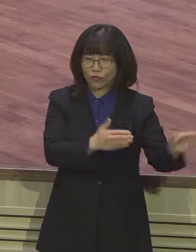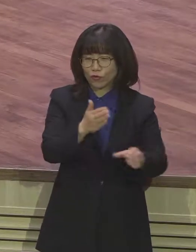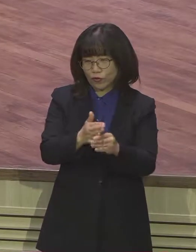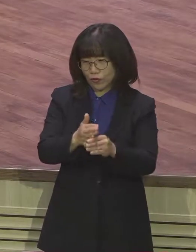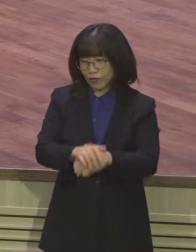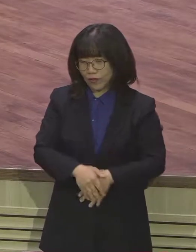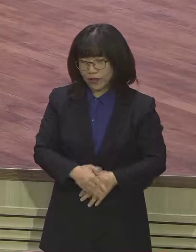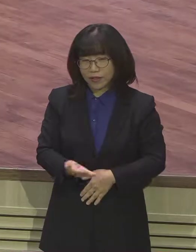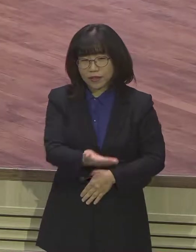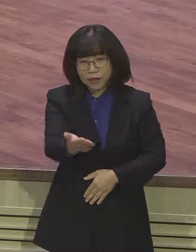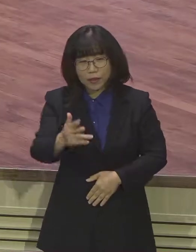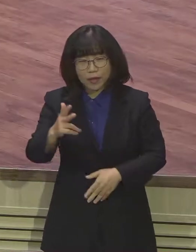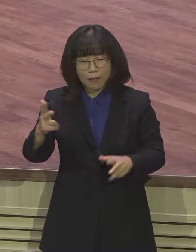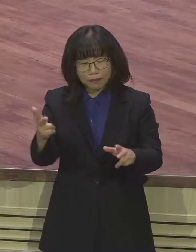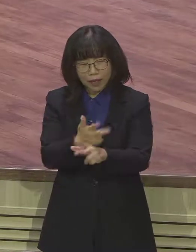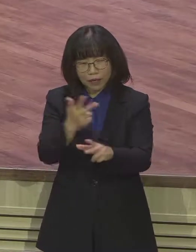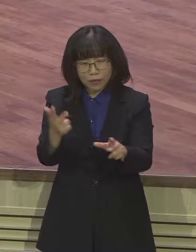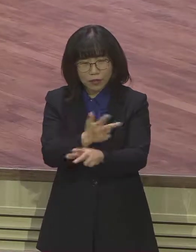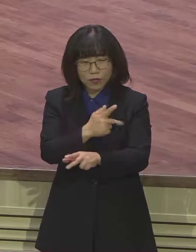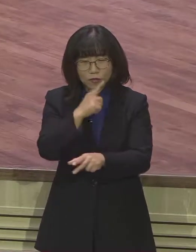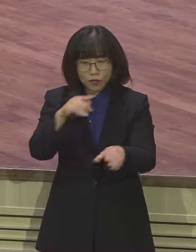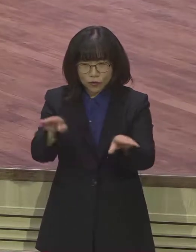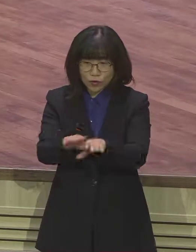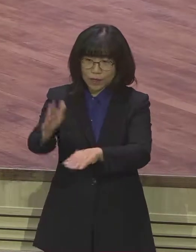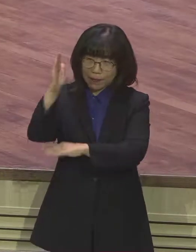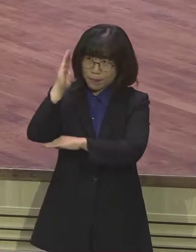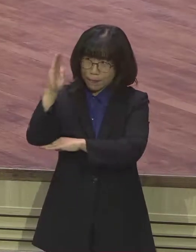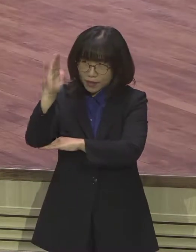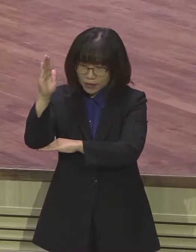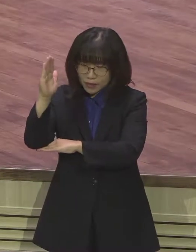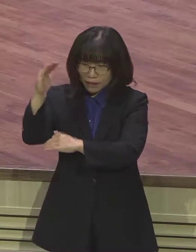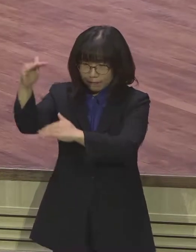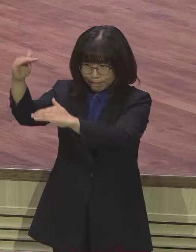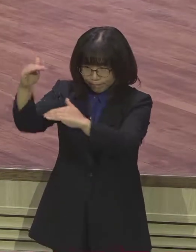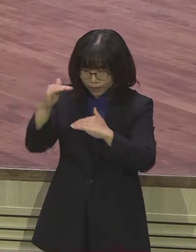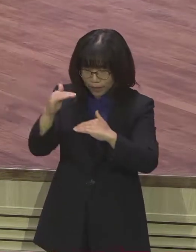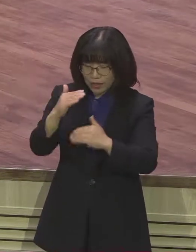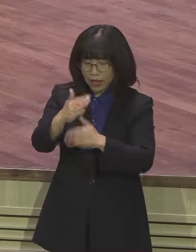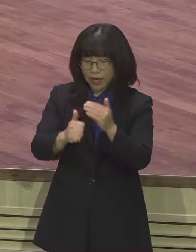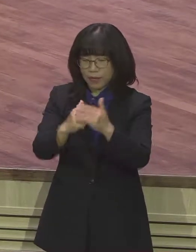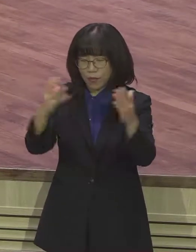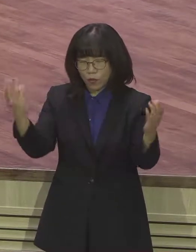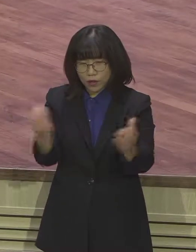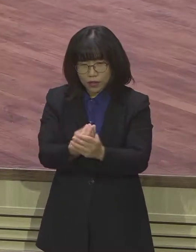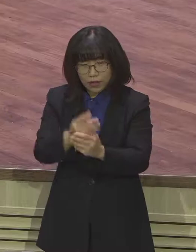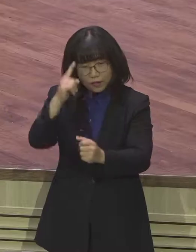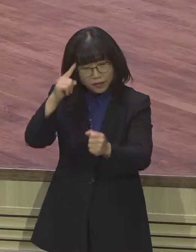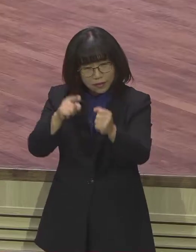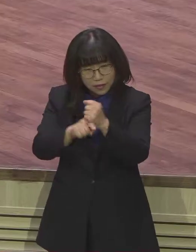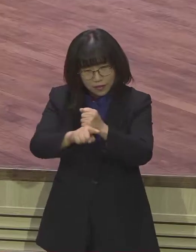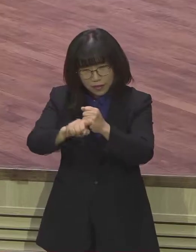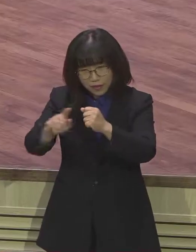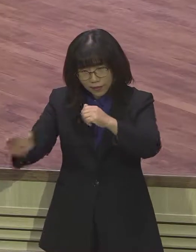강단의 말씀을 통하여서 매주마다 하나님의 완전한 뜻을 또 이루어가고 계신 줄 믿습니다.